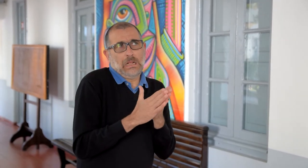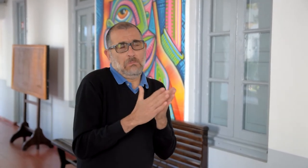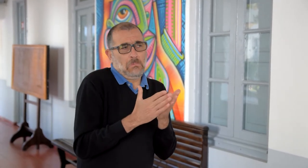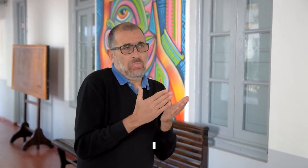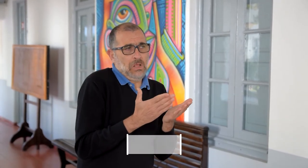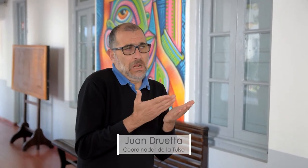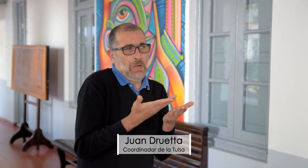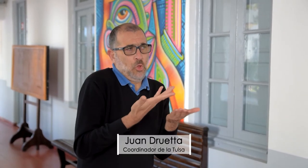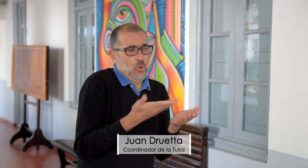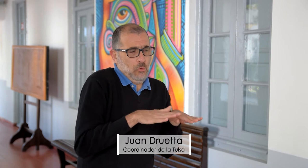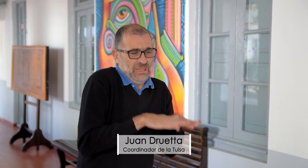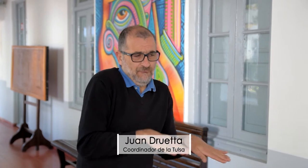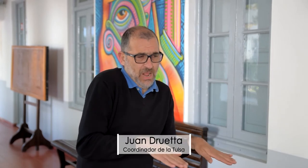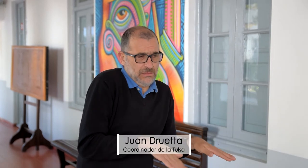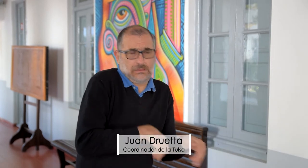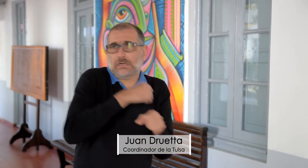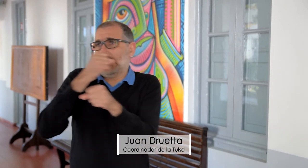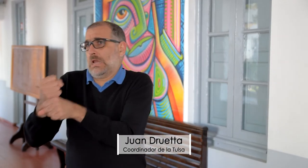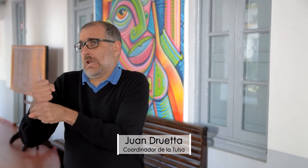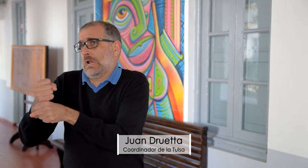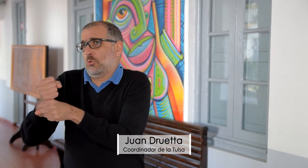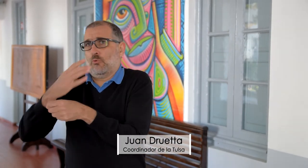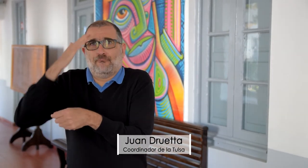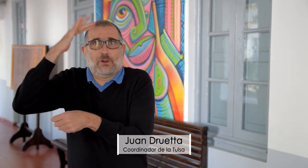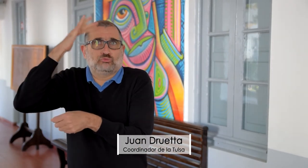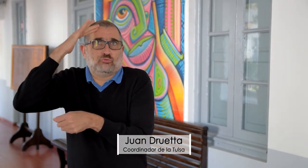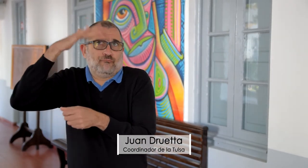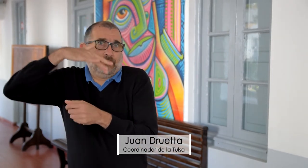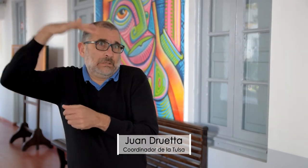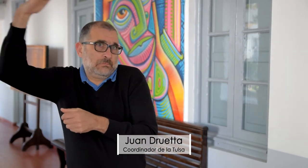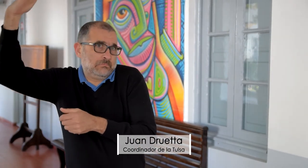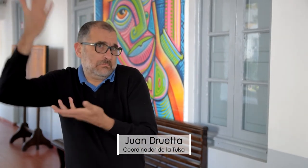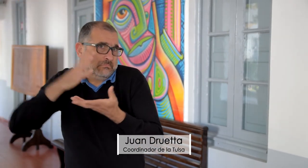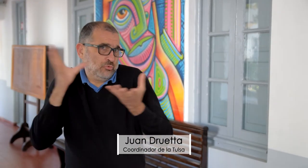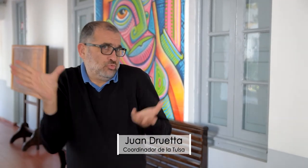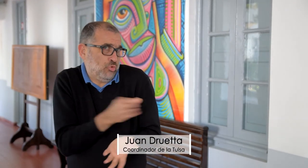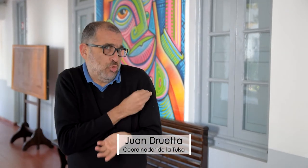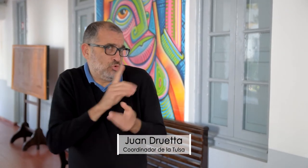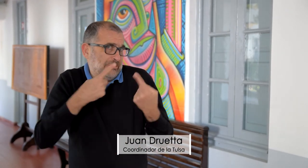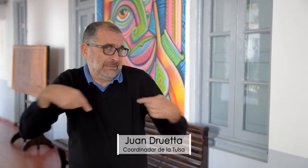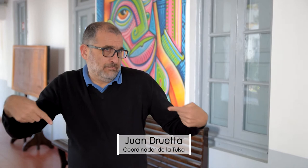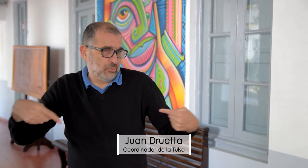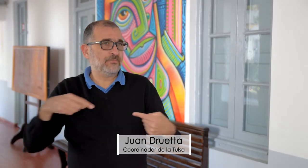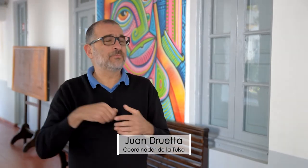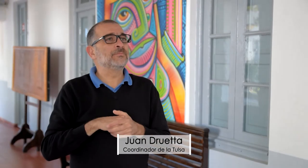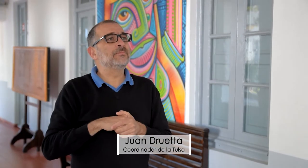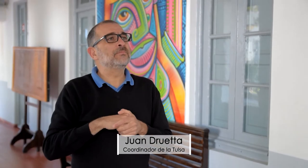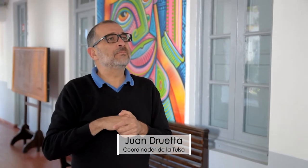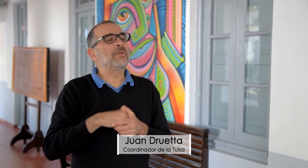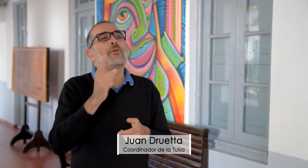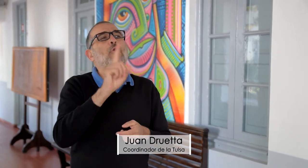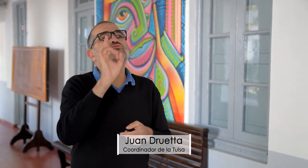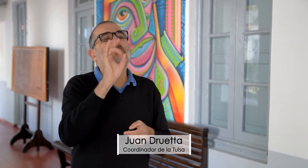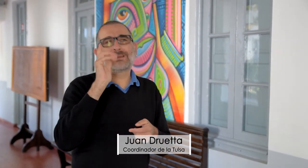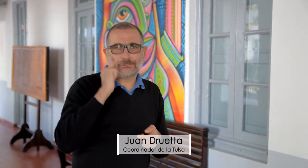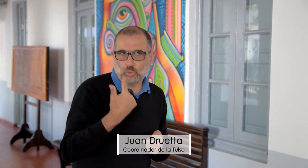práctica. Y, no sé, trabajamos libros infantiles, hasta filosofía de todos los tipos y